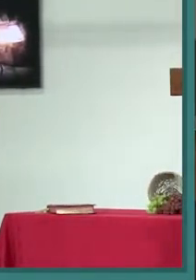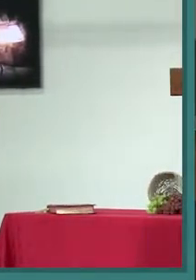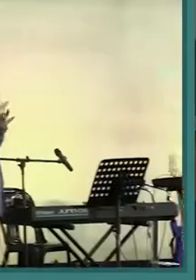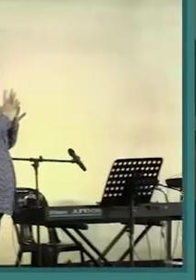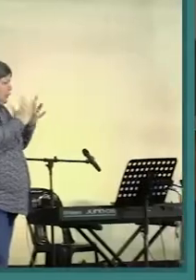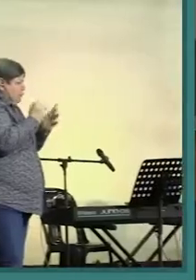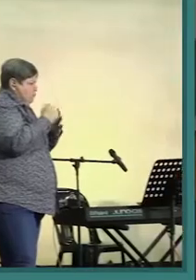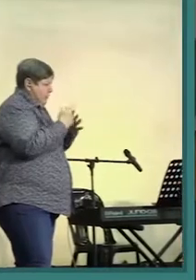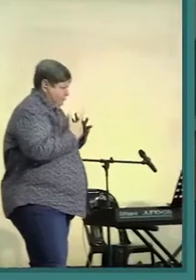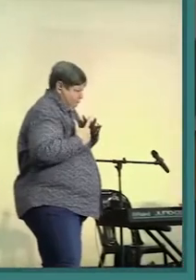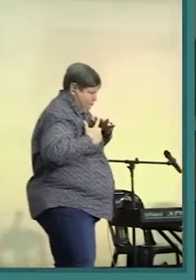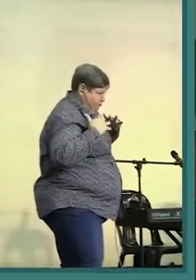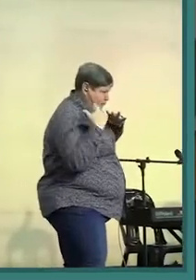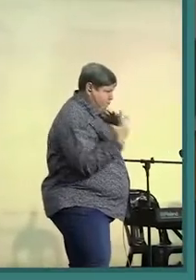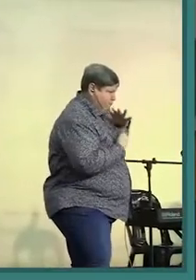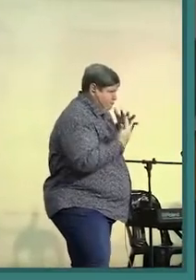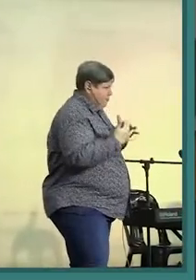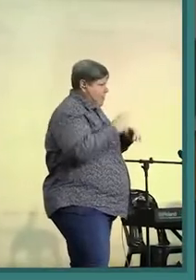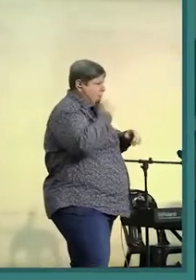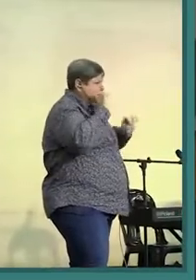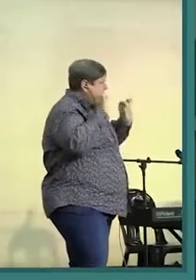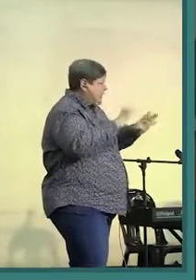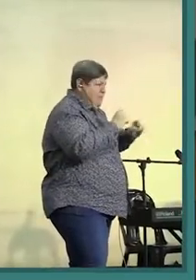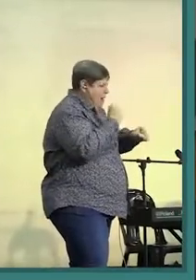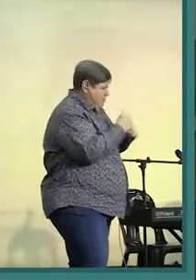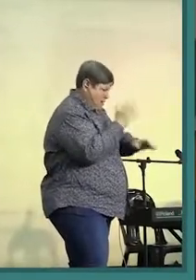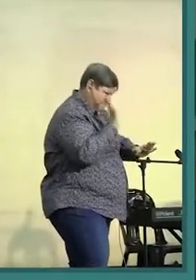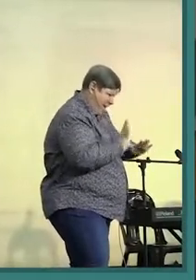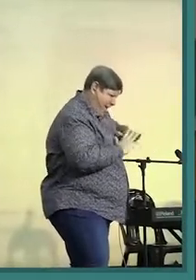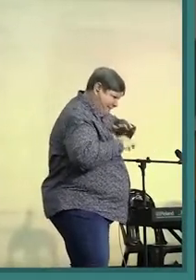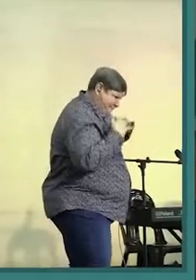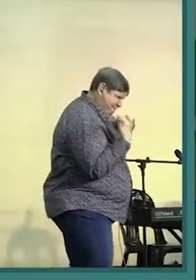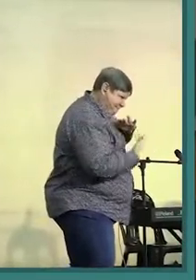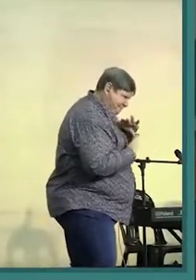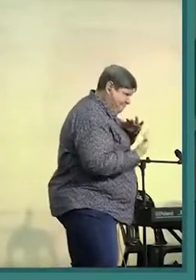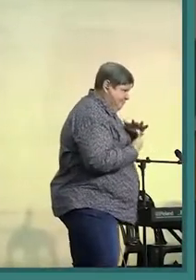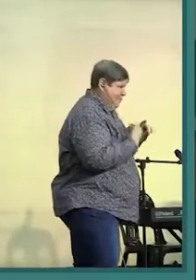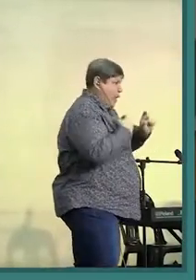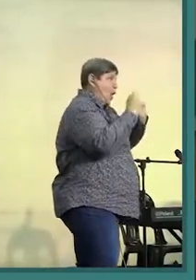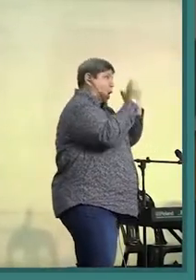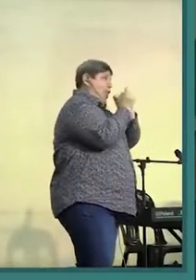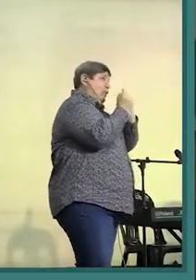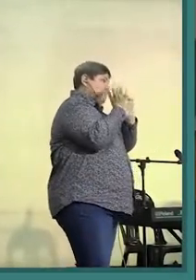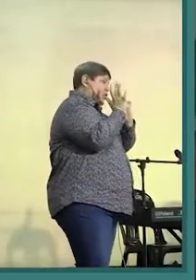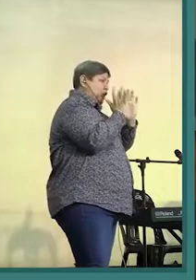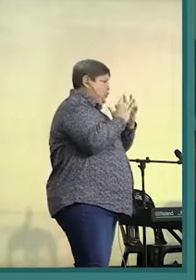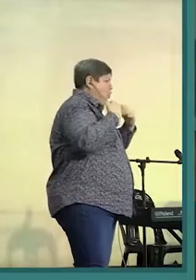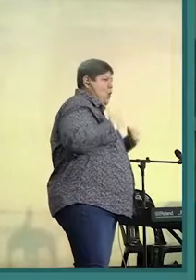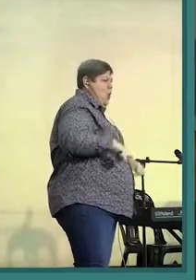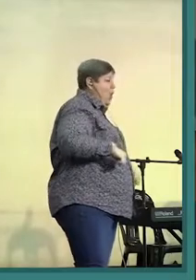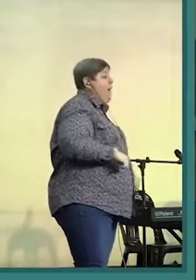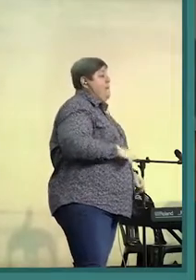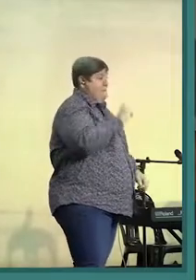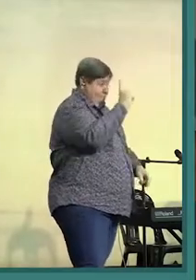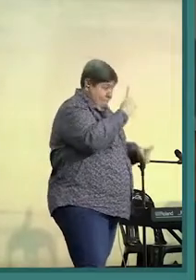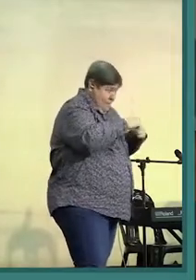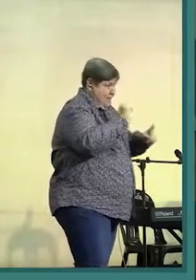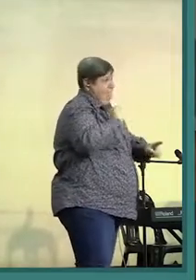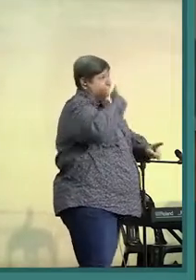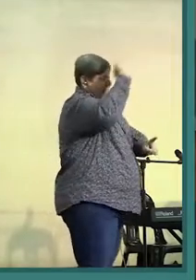klaas met jou kan sê, maar ek het nooit Jezus ontmoet nie, maar ek het beslis het disciple van Jezus ontmoet. En die